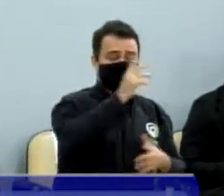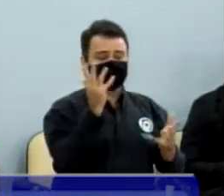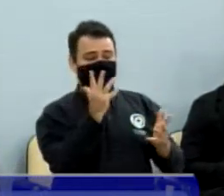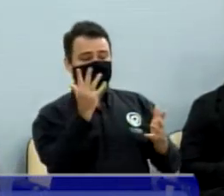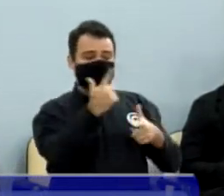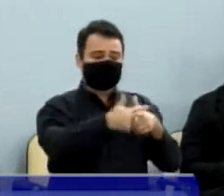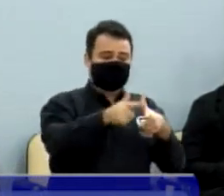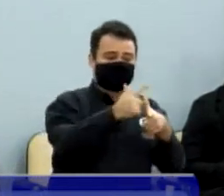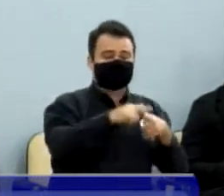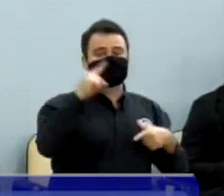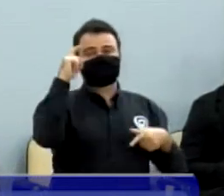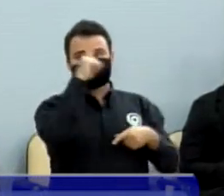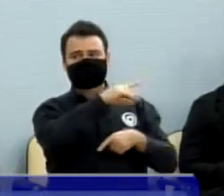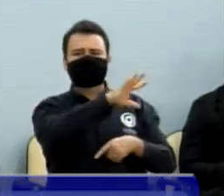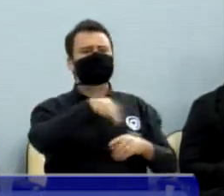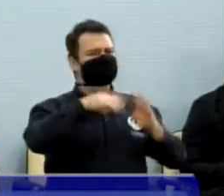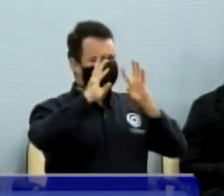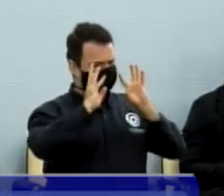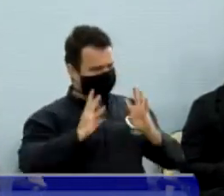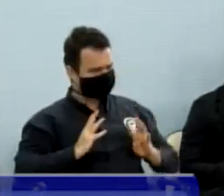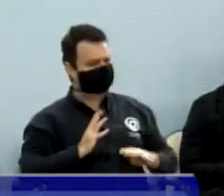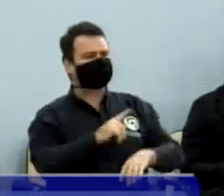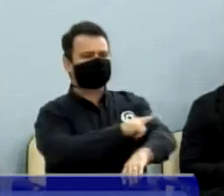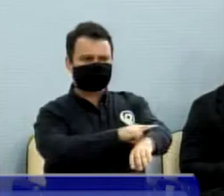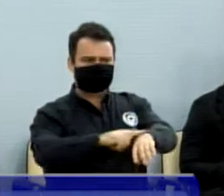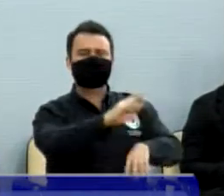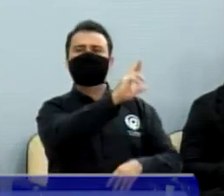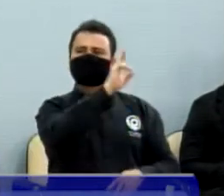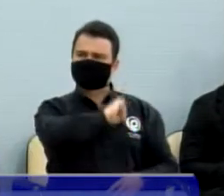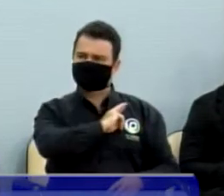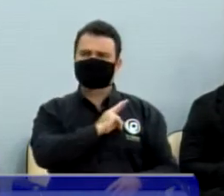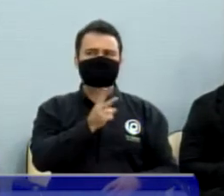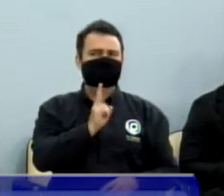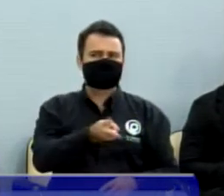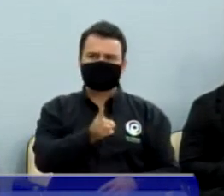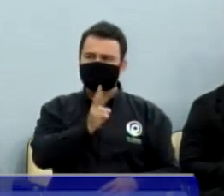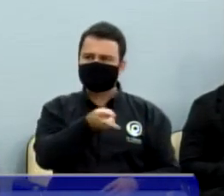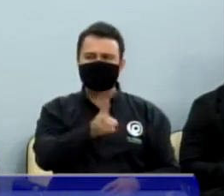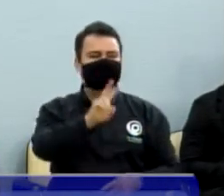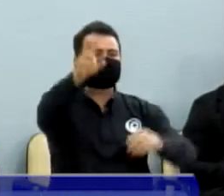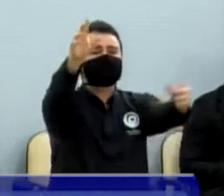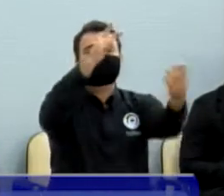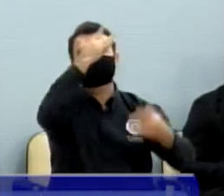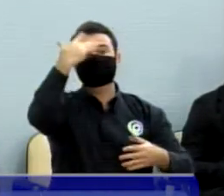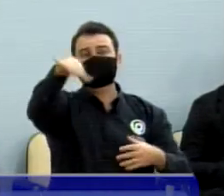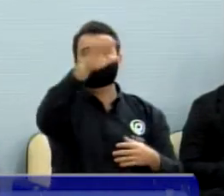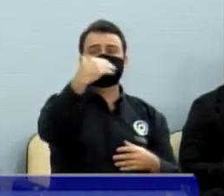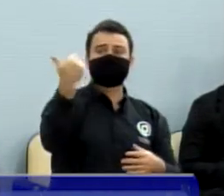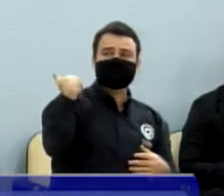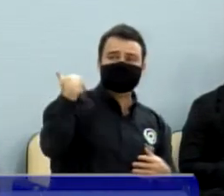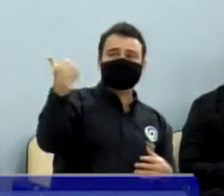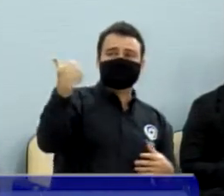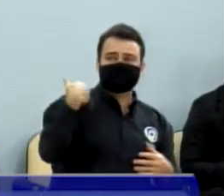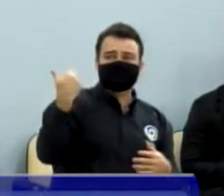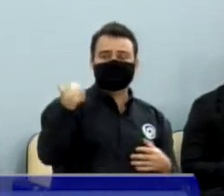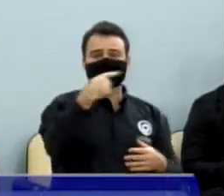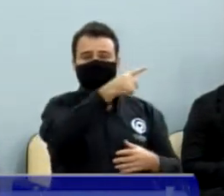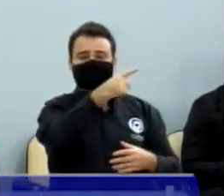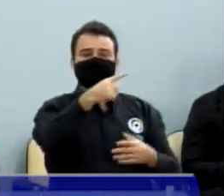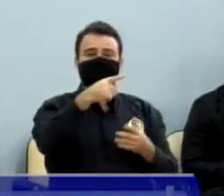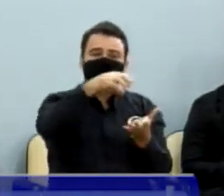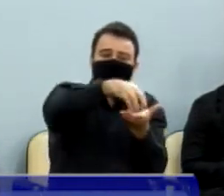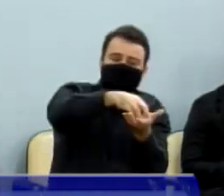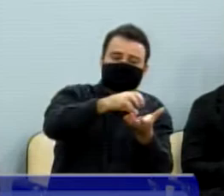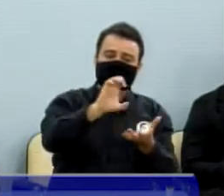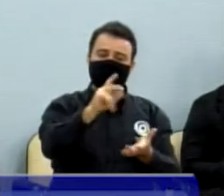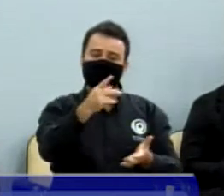mas sempre muito atencioso, a gente chama, dá resposta, porque nós somos muito cobrados pela população, então a gente de imediato, às